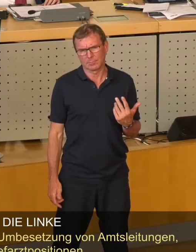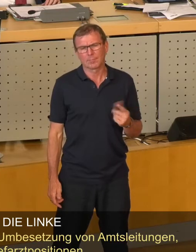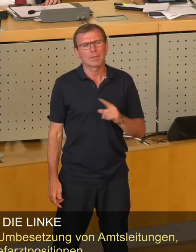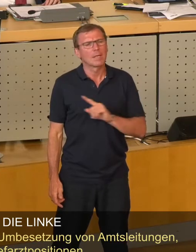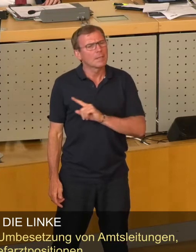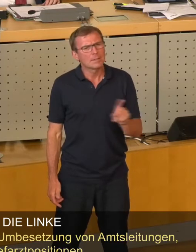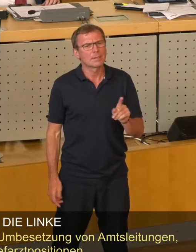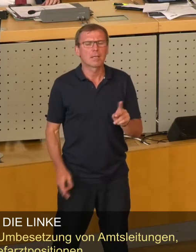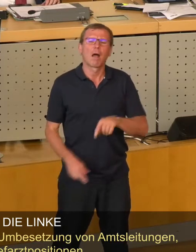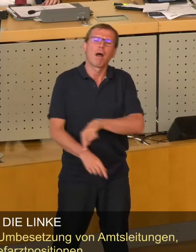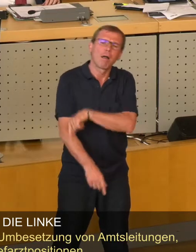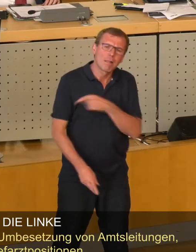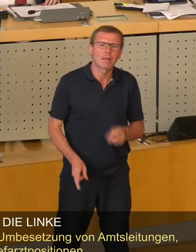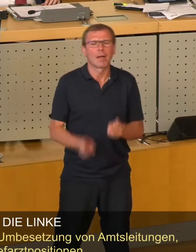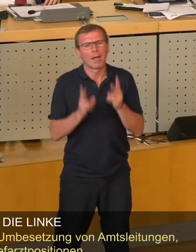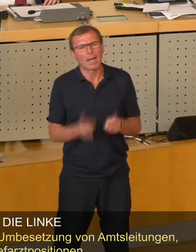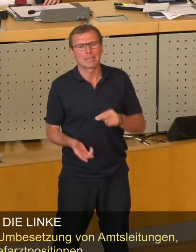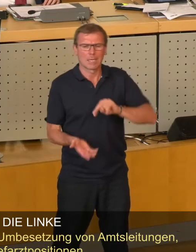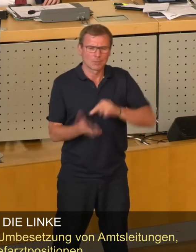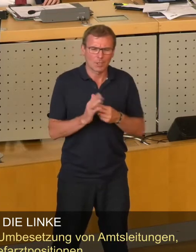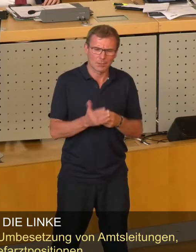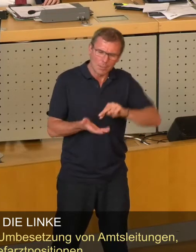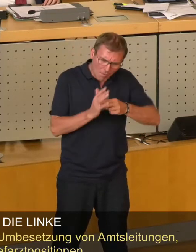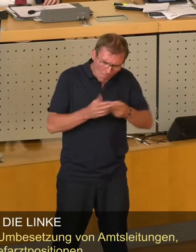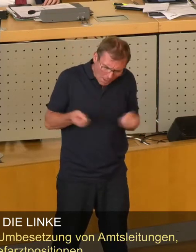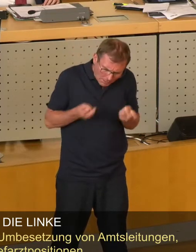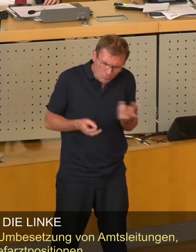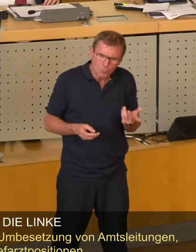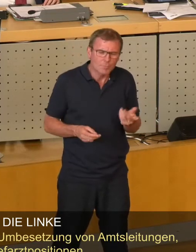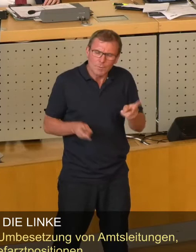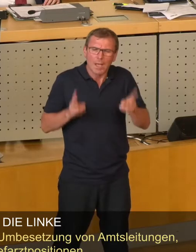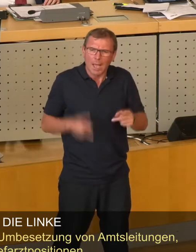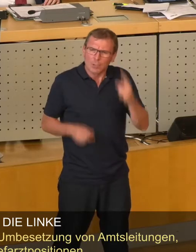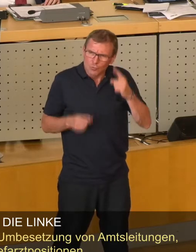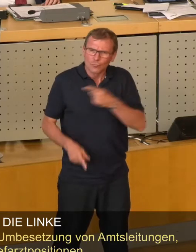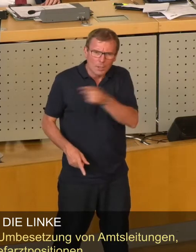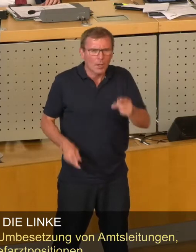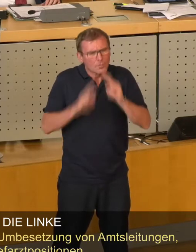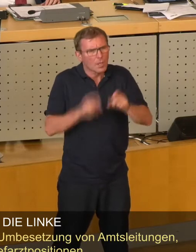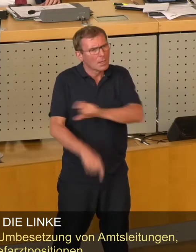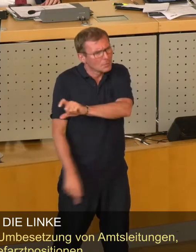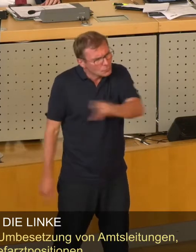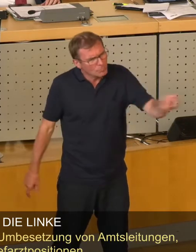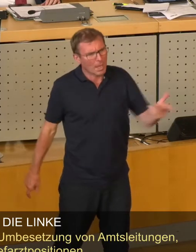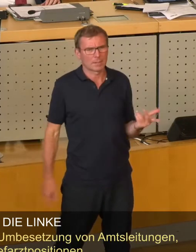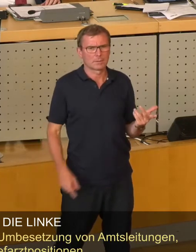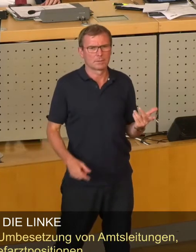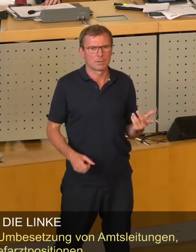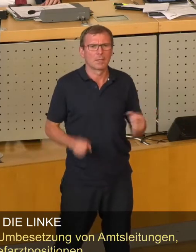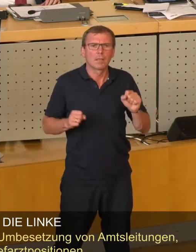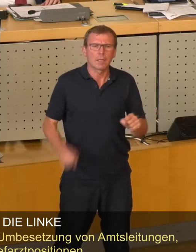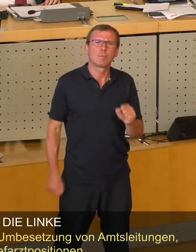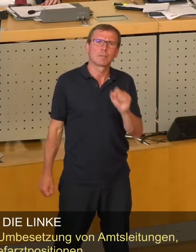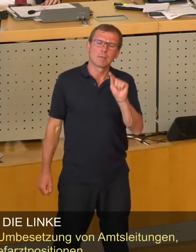lange rechtliche Streitigkeiten hervorzurufen, sondern eben die Rechte des Stadtrates einfach mal zu achten. Und dann kann man im